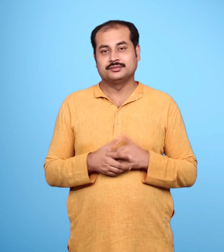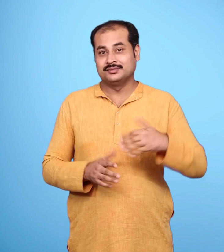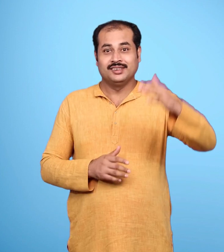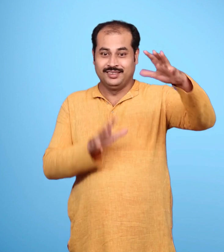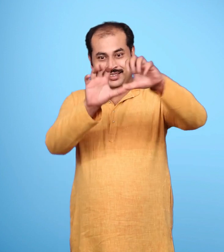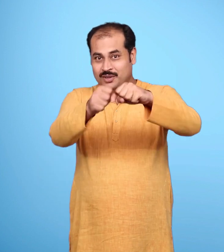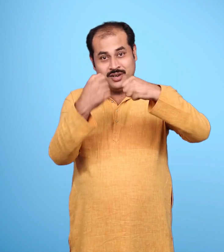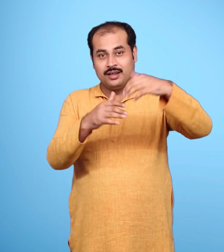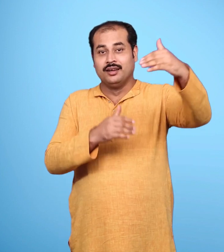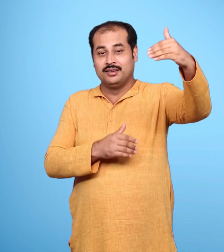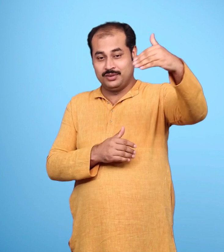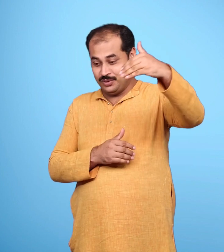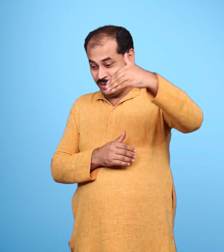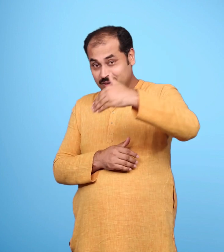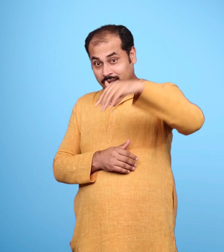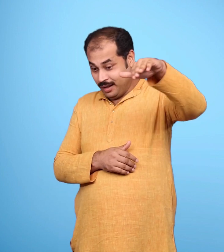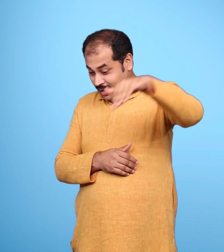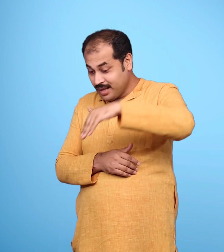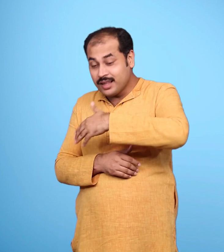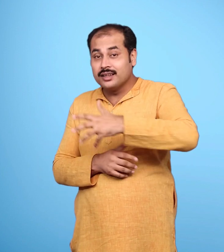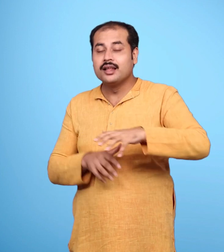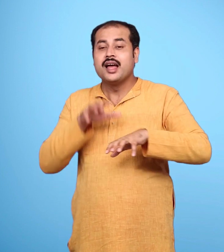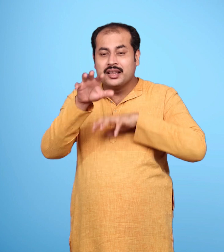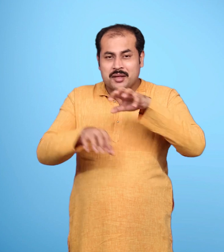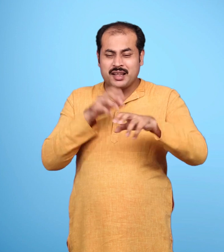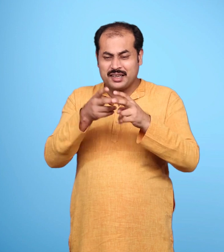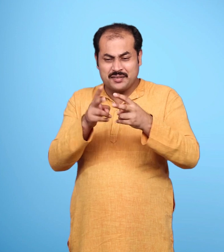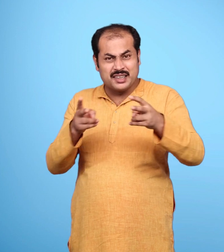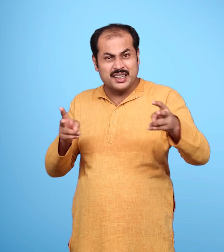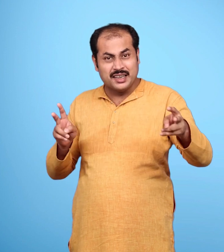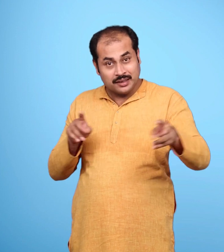मार्ग में वे पशूओं, पक्षियों, परवतों, नदियों से कहती जा रही थी